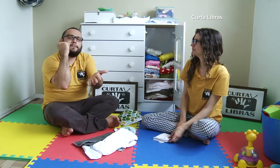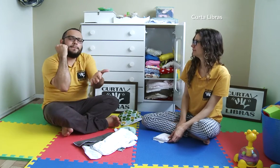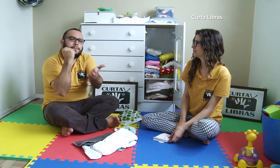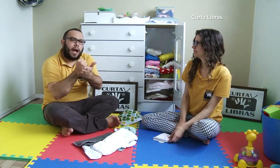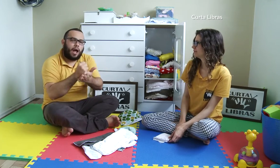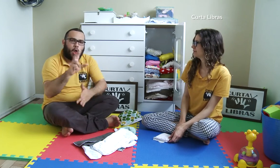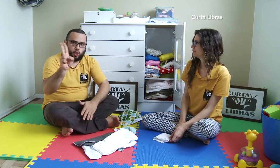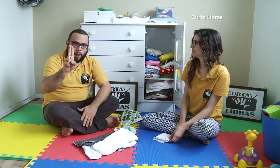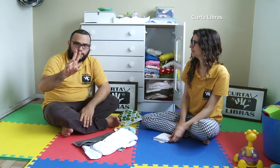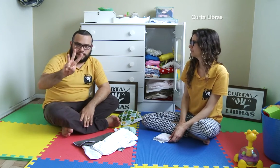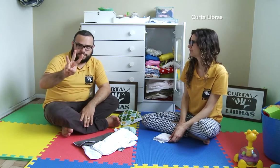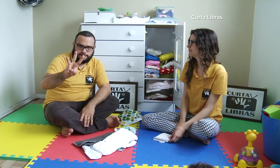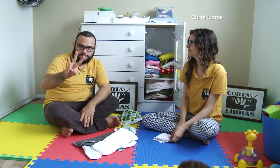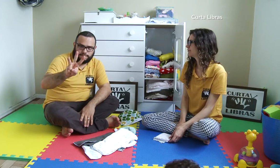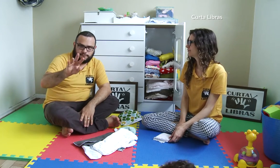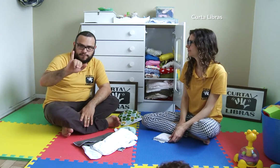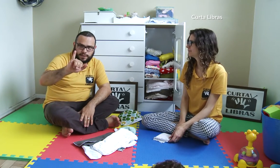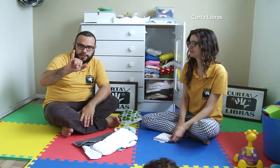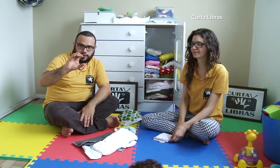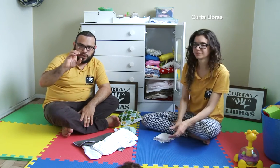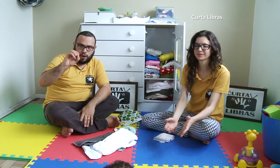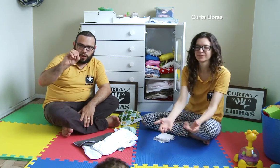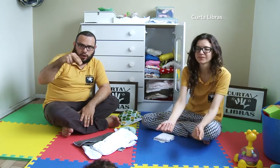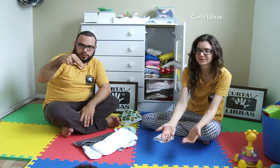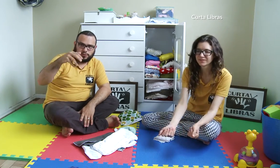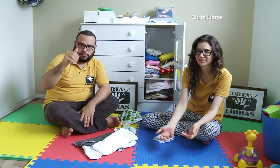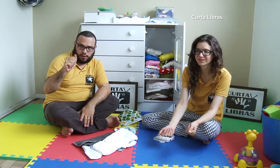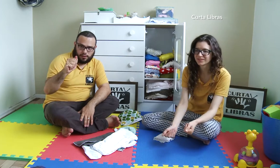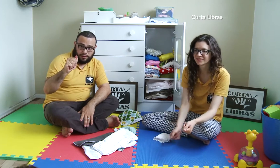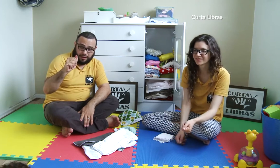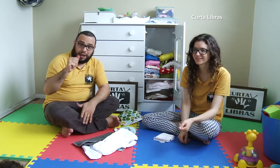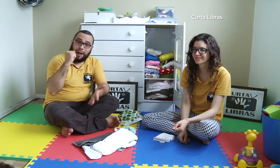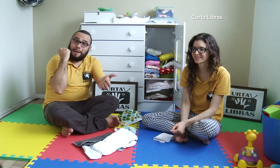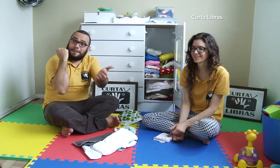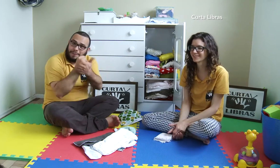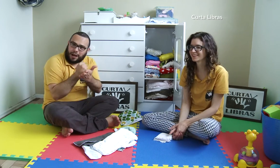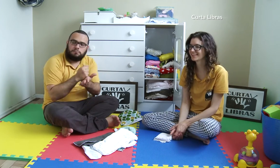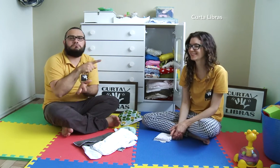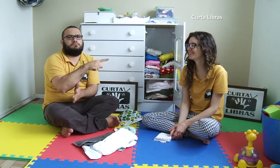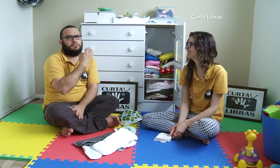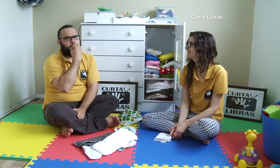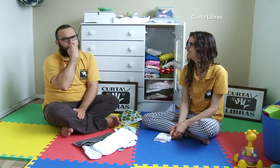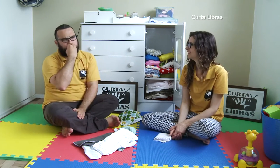Wiona, que é muito boa.